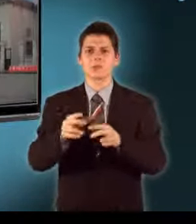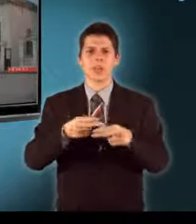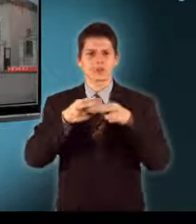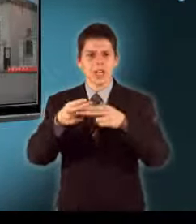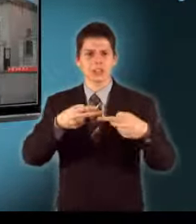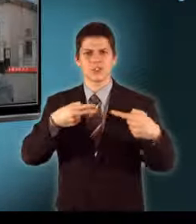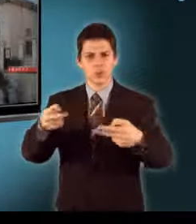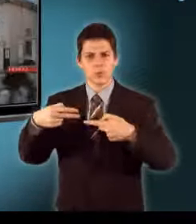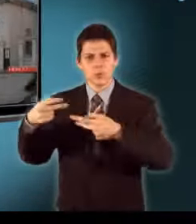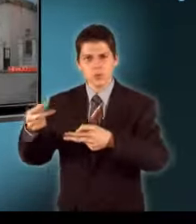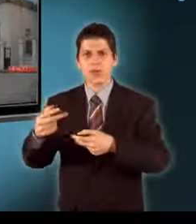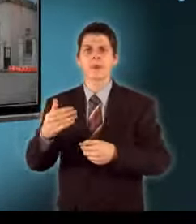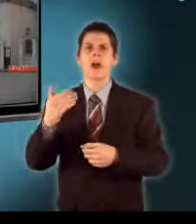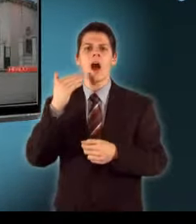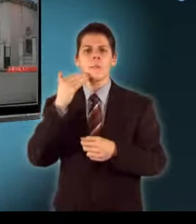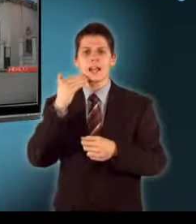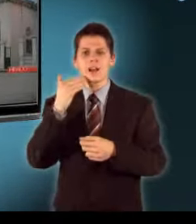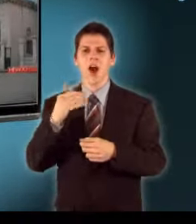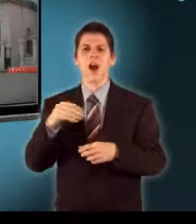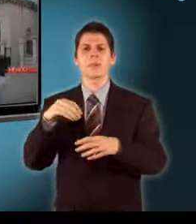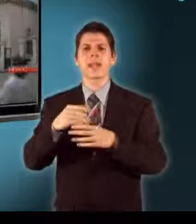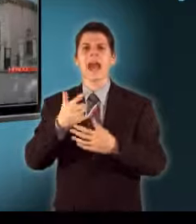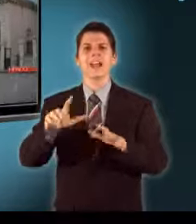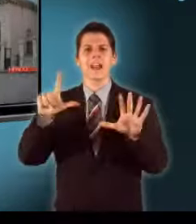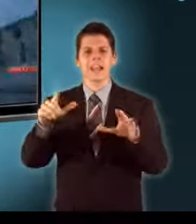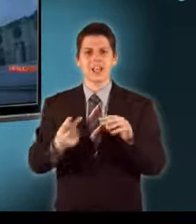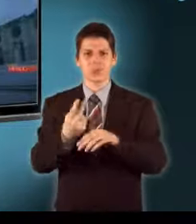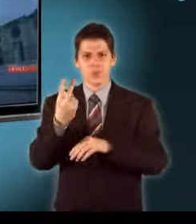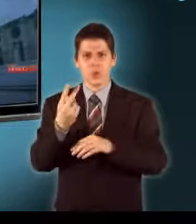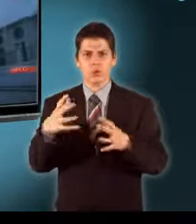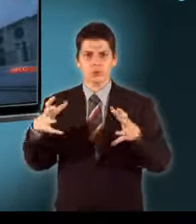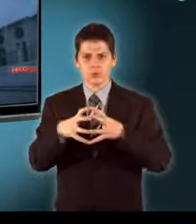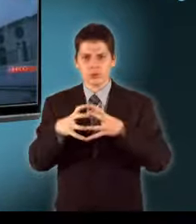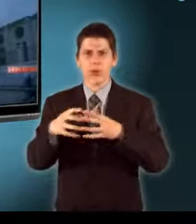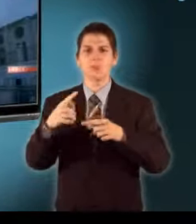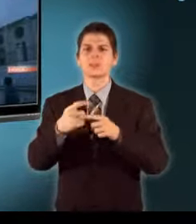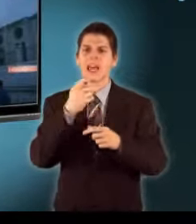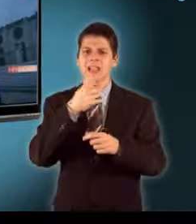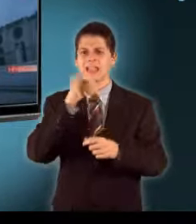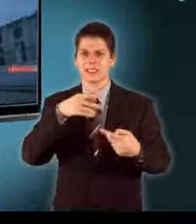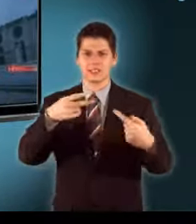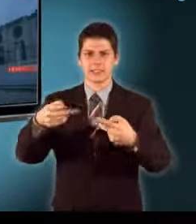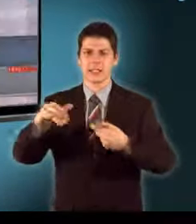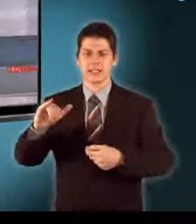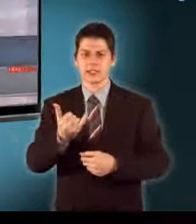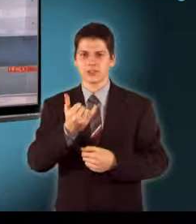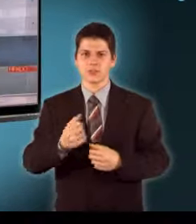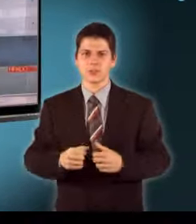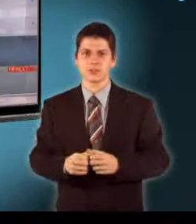Szigetországnak Az Egyesült Államok 72 fős mentőalakulatot és humanitárius segítséget is küld